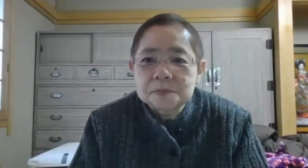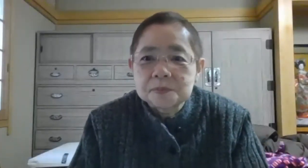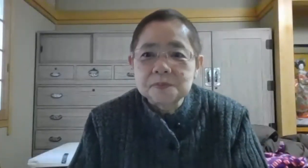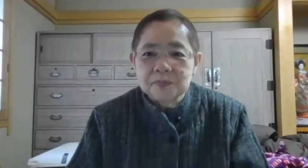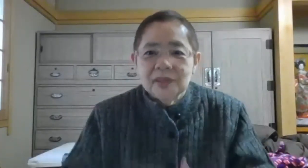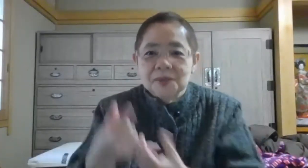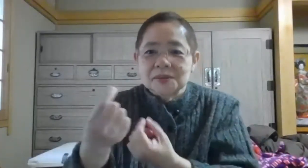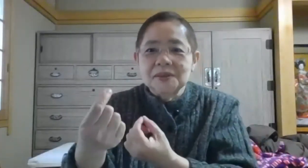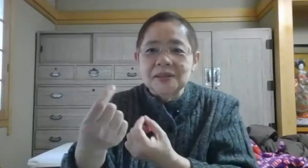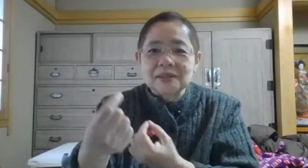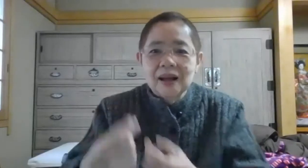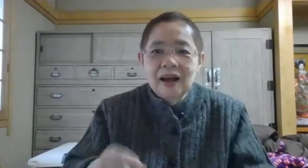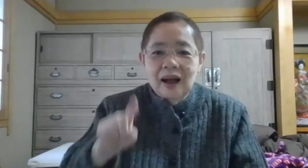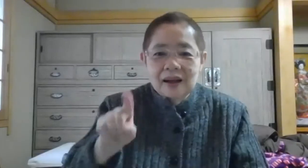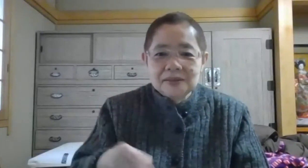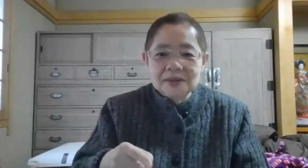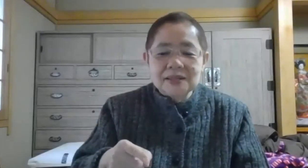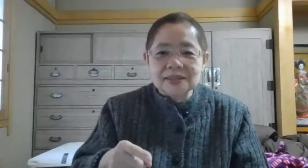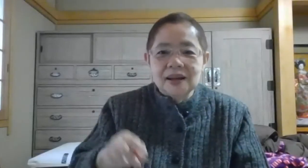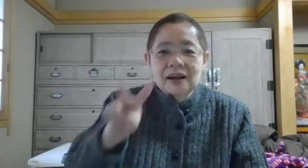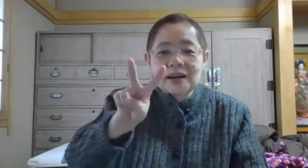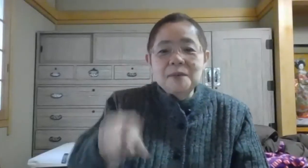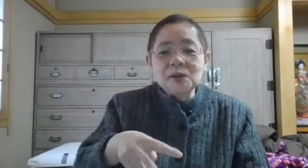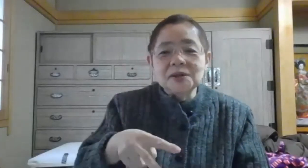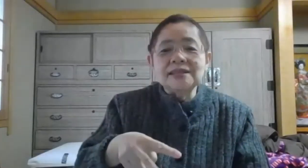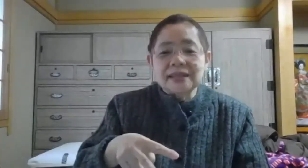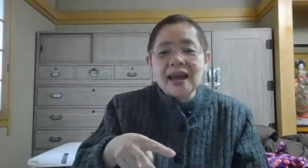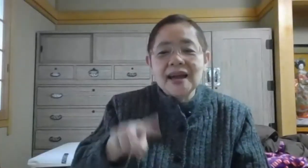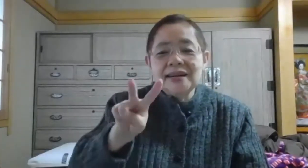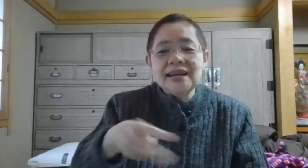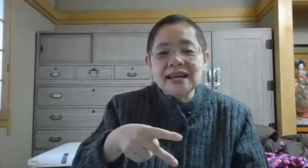カタカナののを書く感じなんですか? そうです。リもそうでしたね。カ